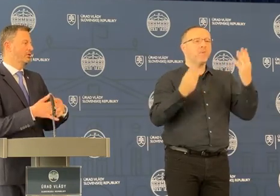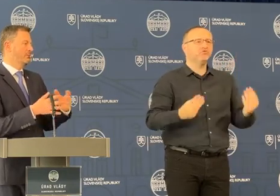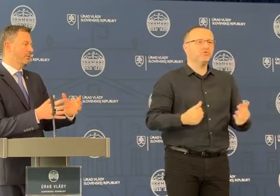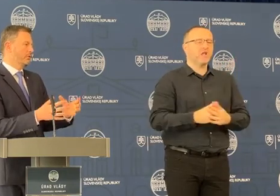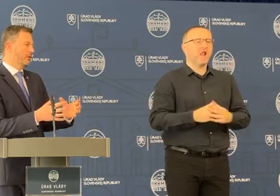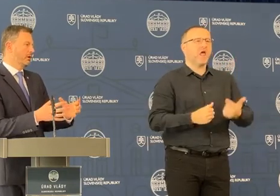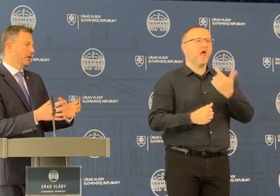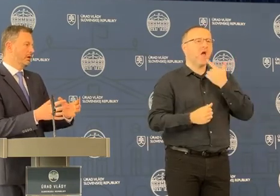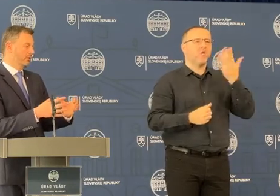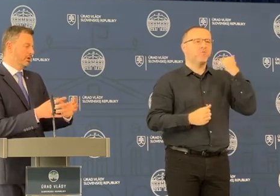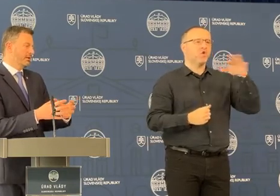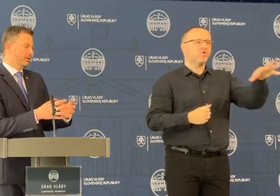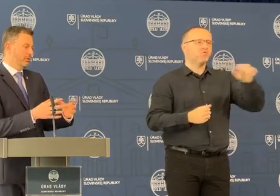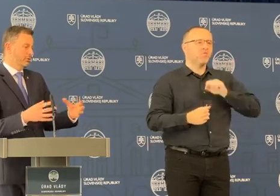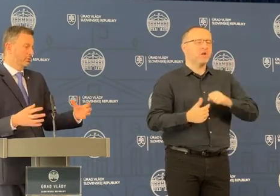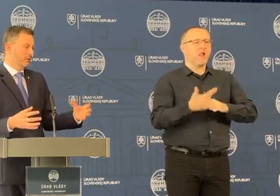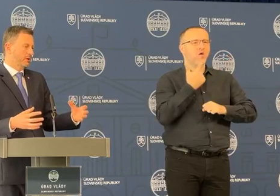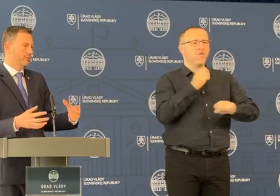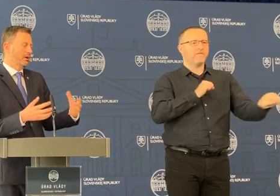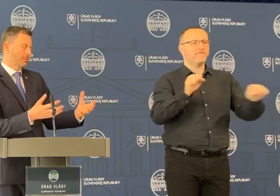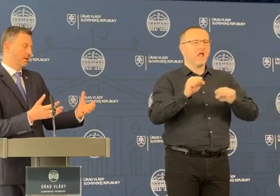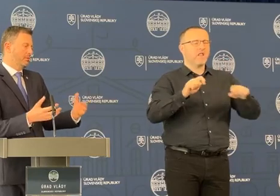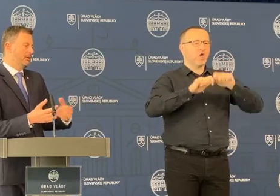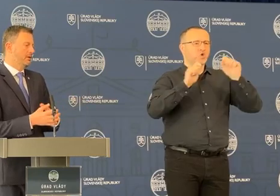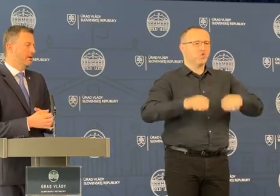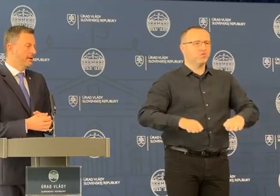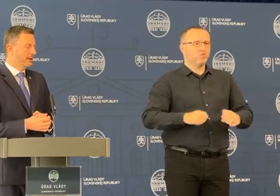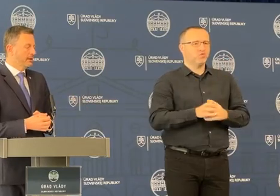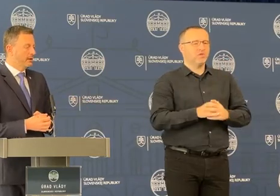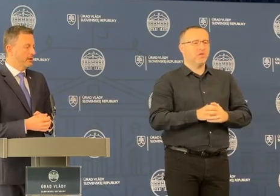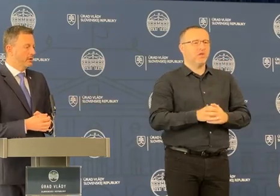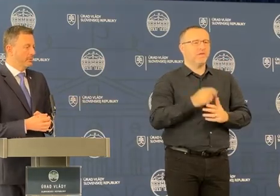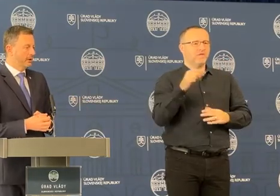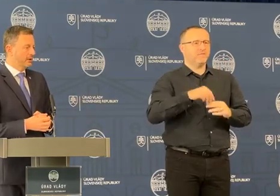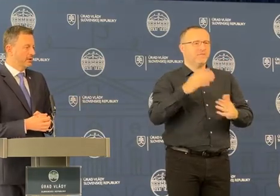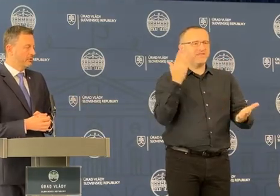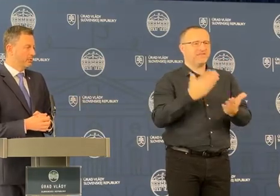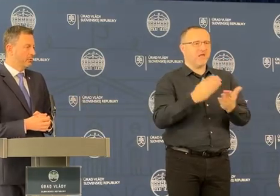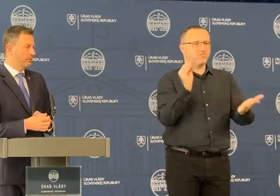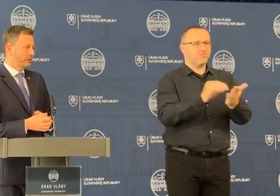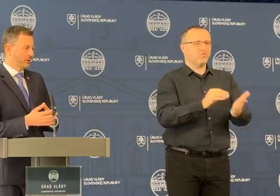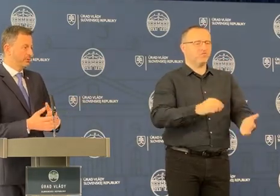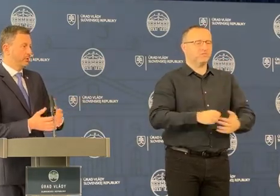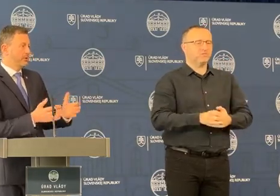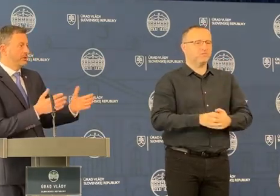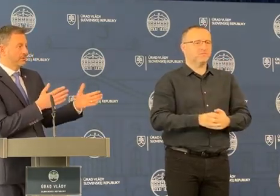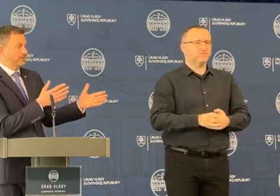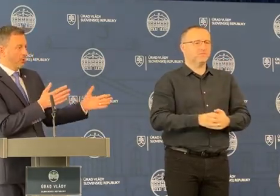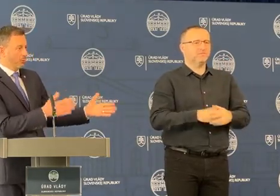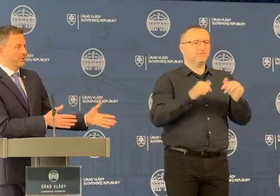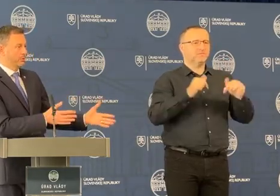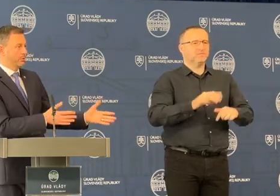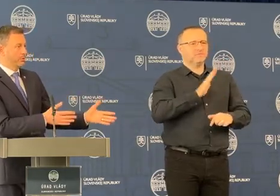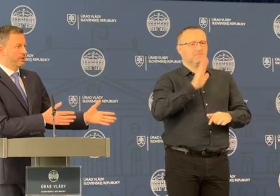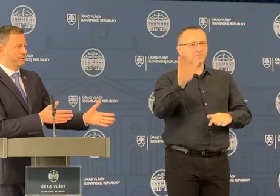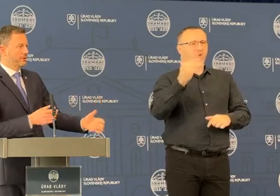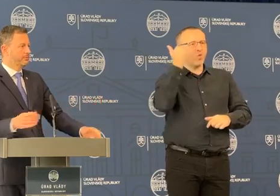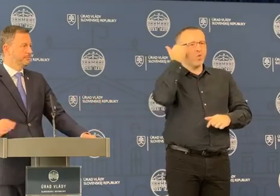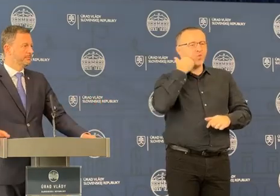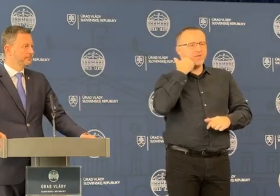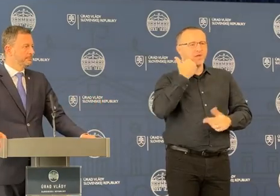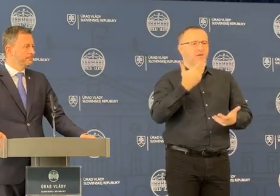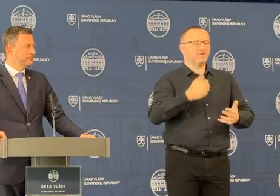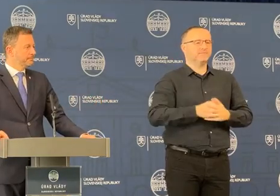ako sme im zobrali, ako vláda tým rozhodnutím a parlament pri daňovom bónuse, ktorý smeruje dnes občanom do